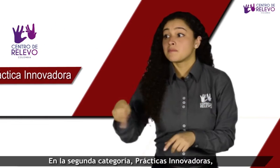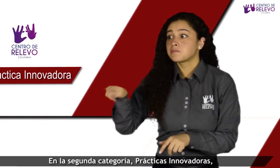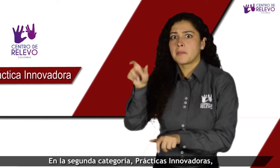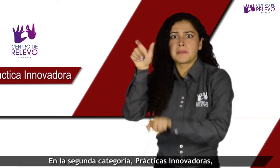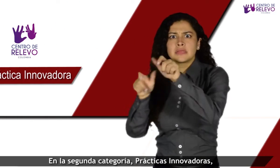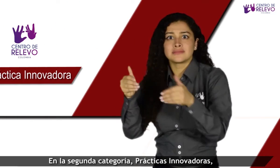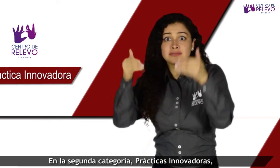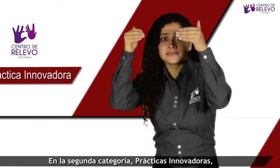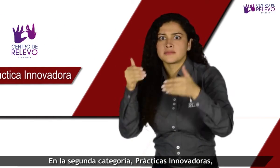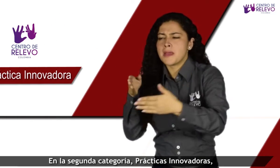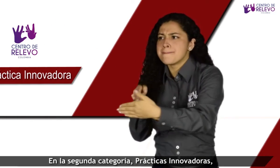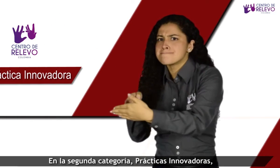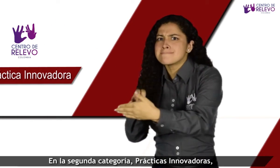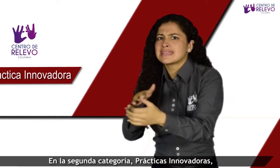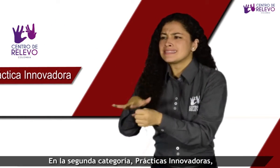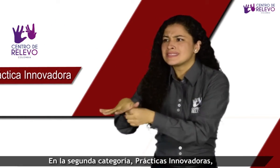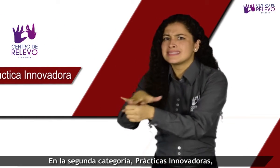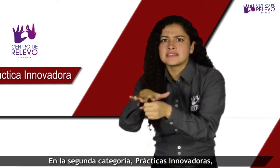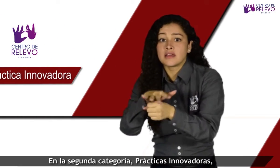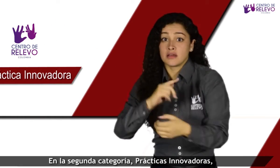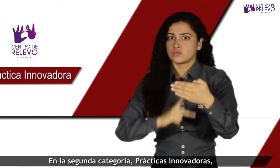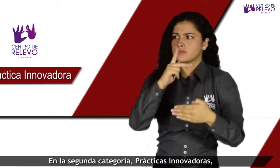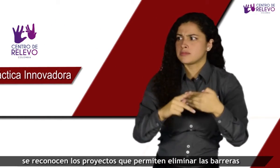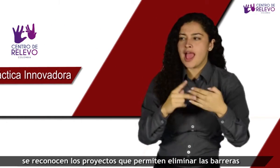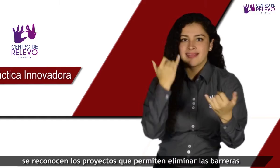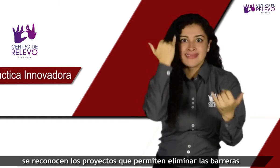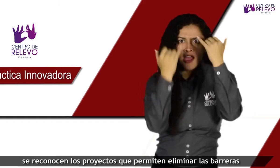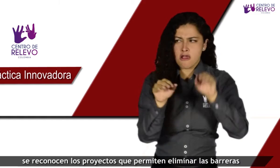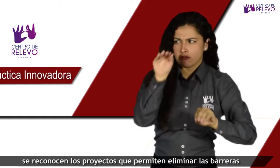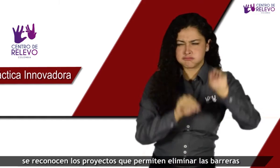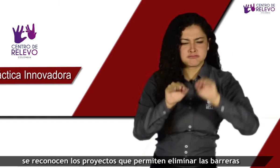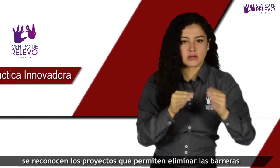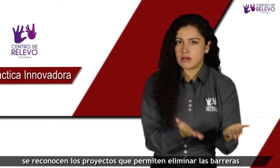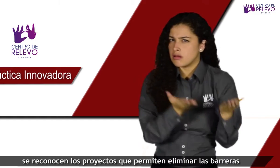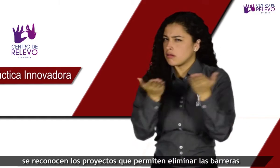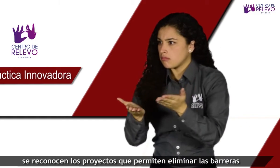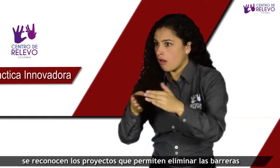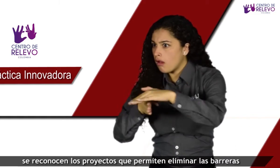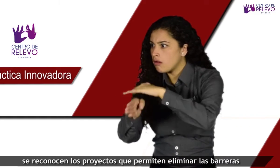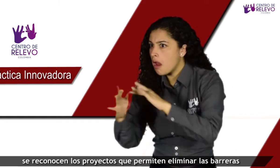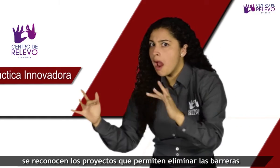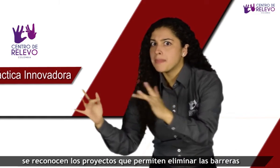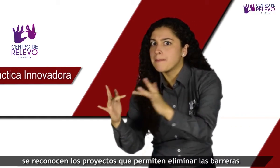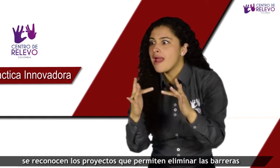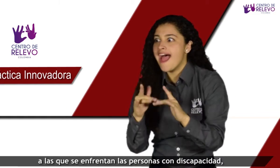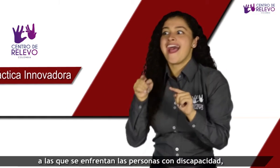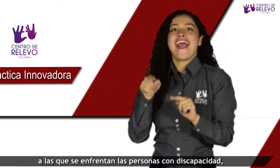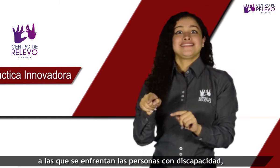En la segunda categoría, Prácticas Innovadoras, se reconocen los proyectos que permiten eliminar las barreras a las que se